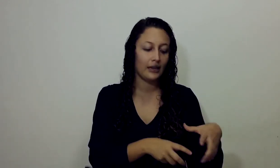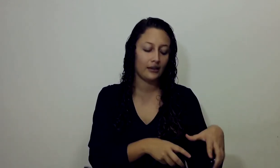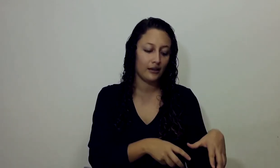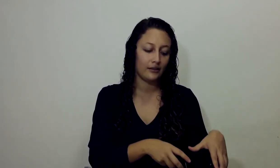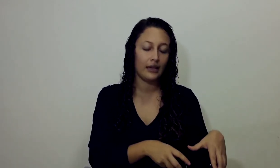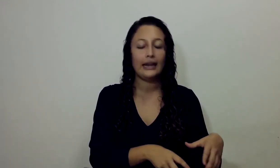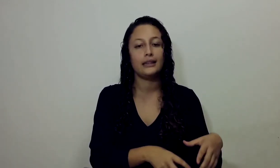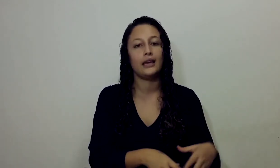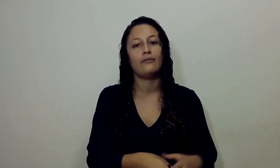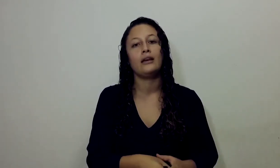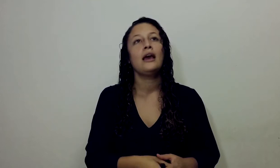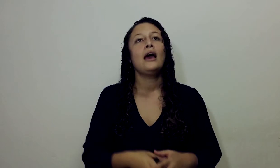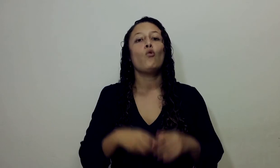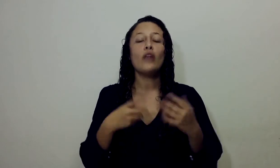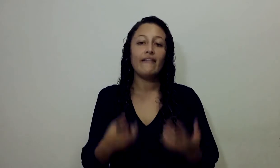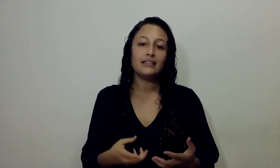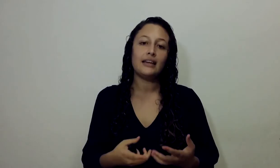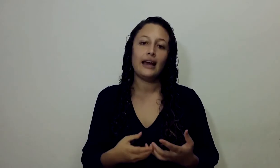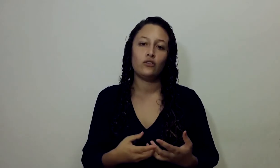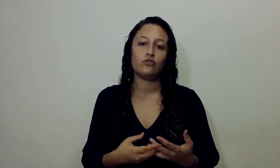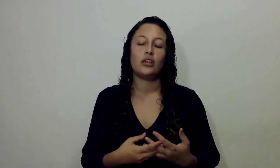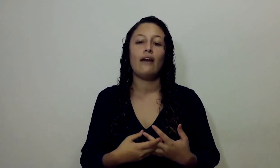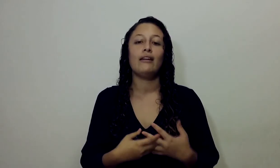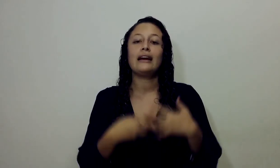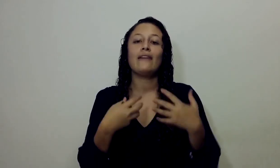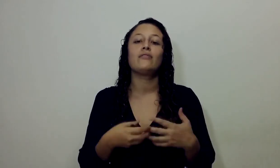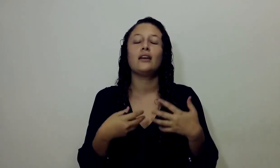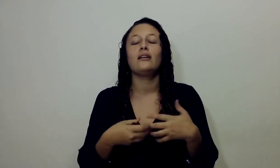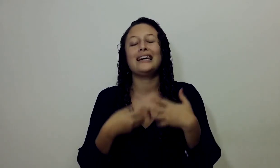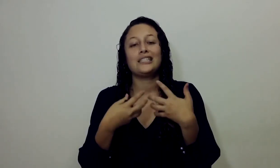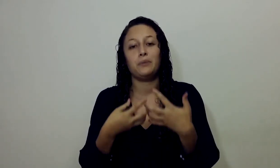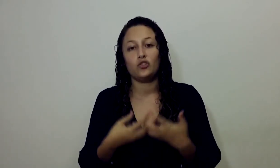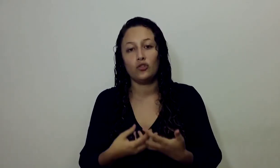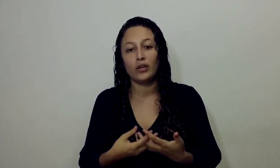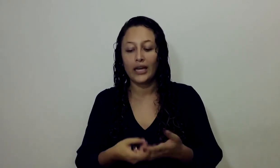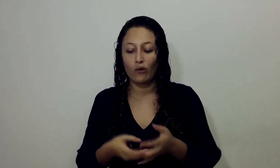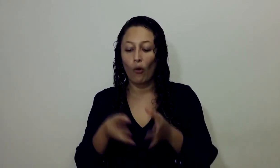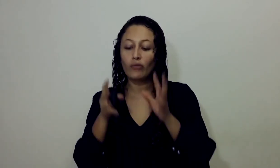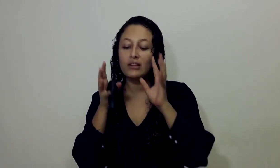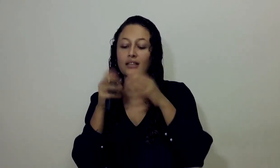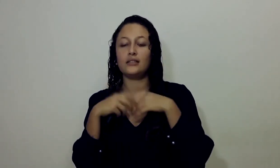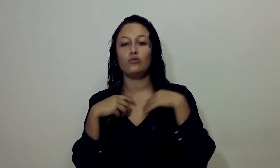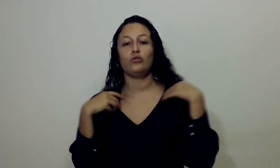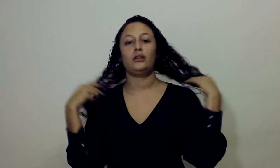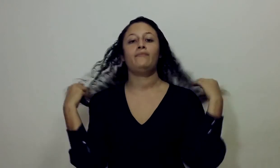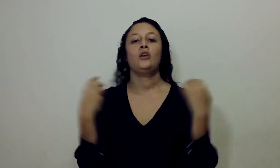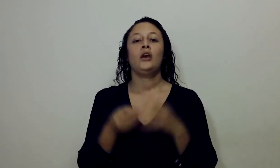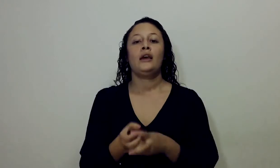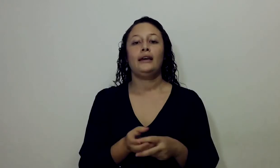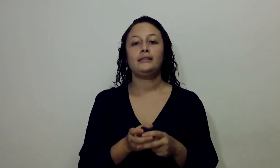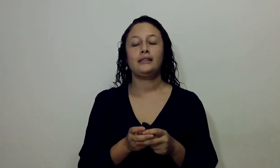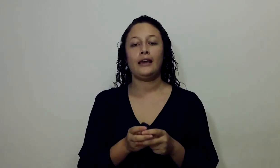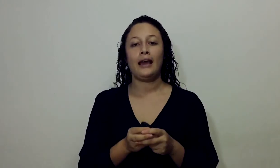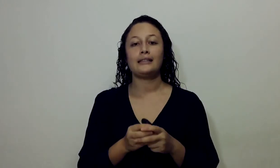Aquí En la tierra Una vez Al año Se daba El gran día De la expiación Que era Cuando el sacerdote